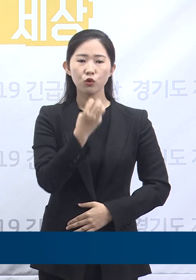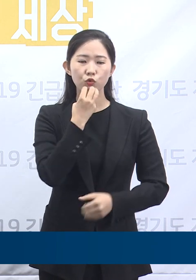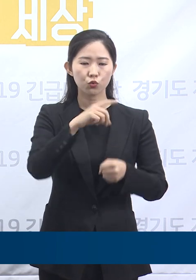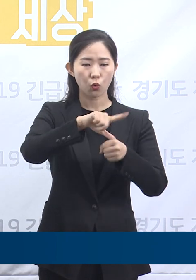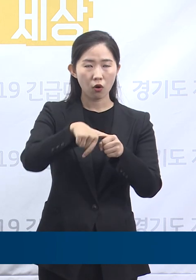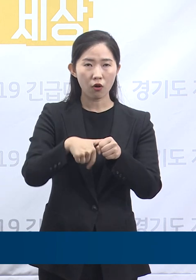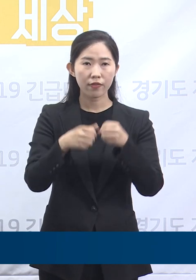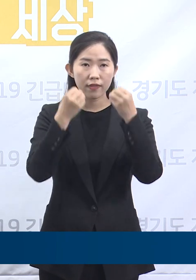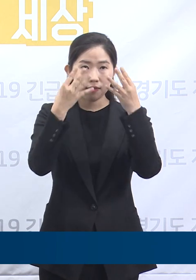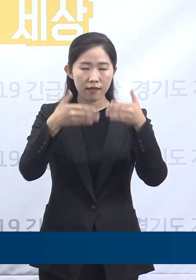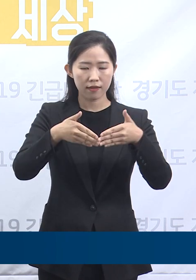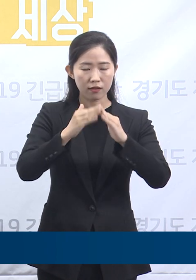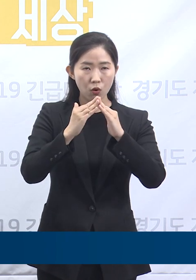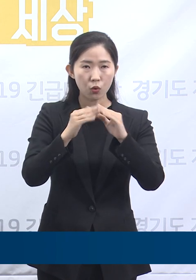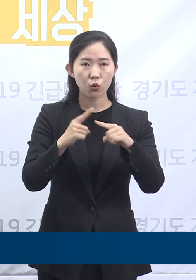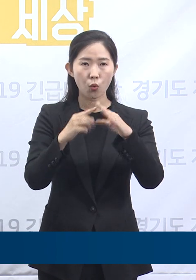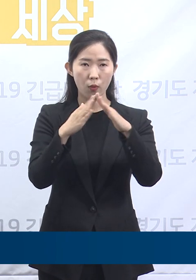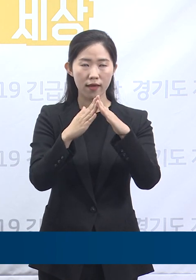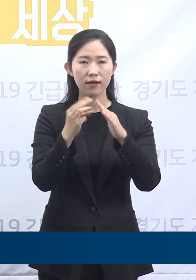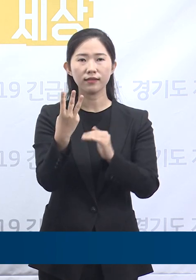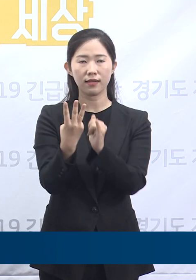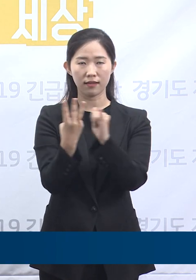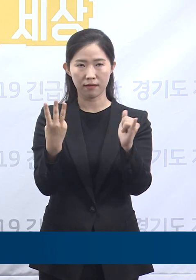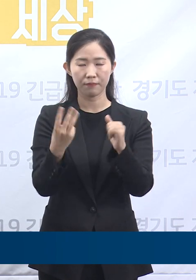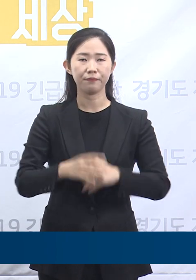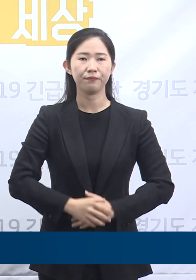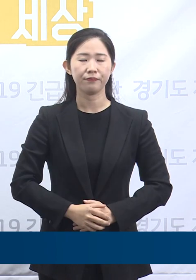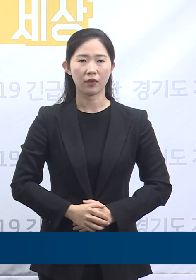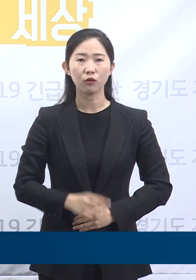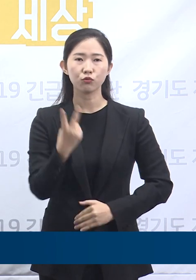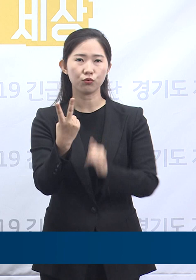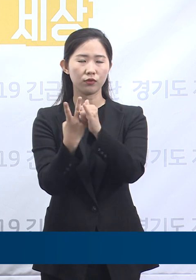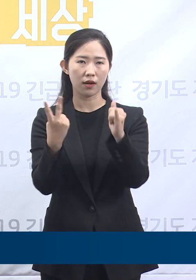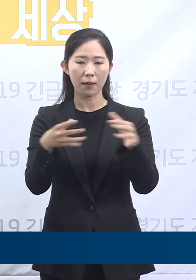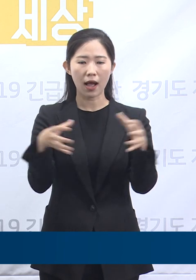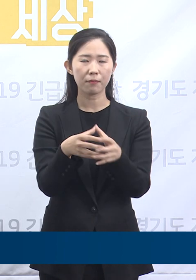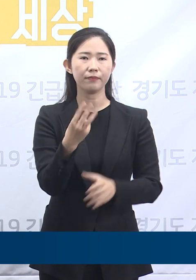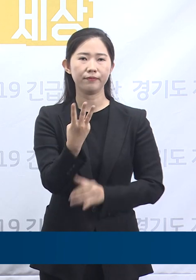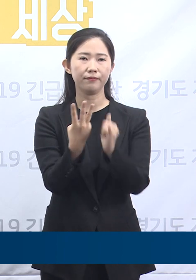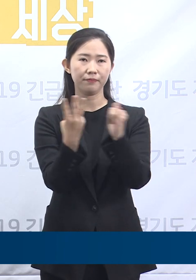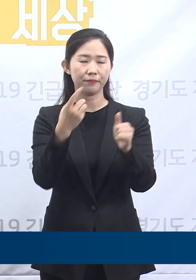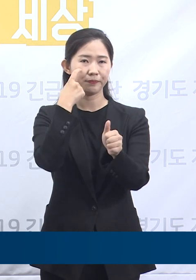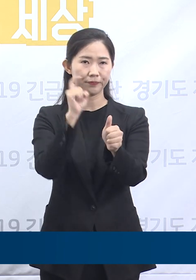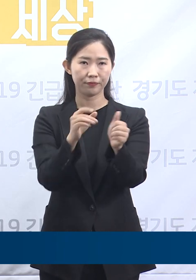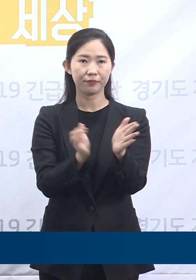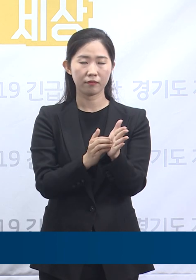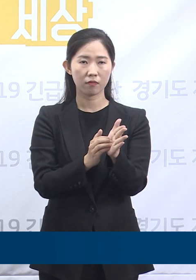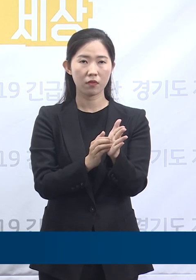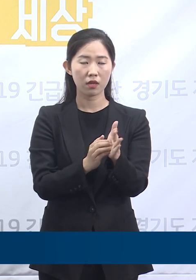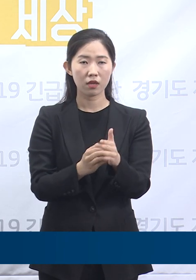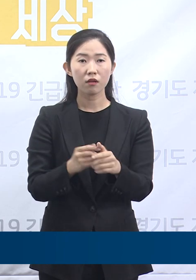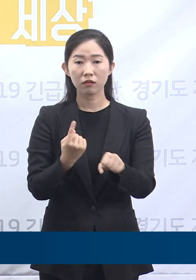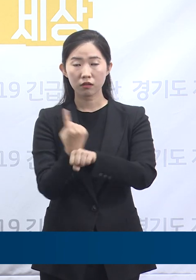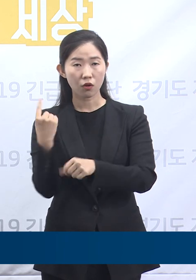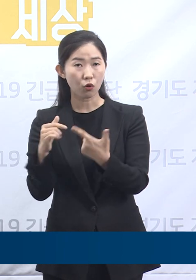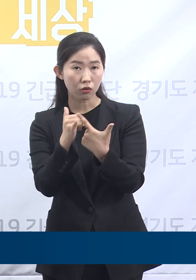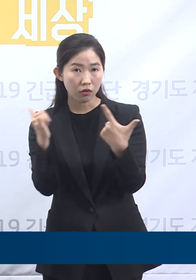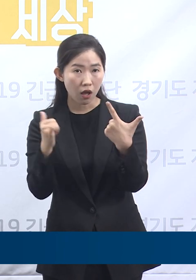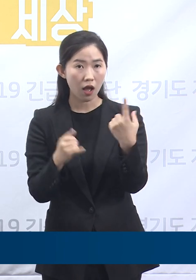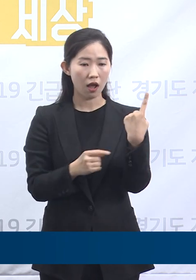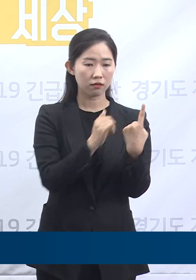2명 등 3명이 신규 확진 판정을 받았습니다. 기타 6명 중 1명은 해외 유입이며 나머지